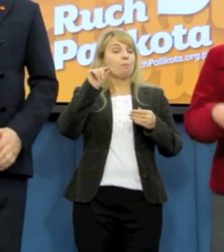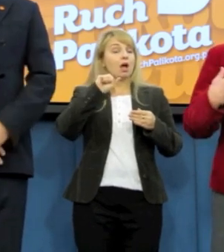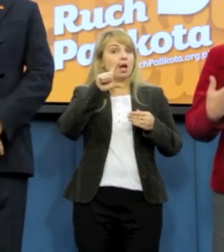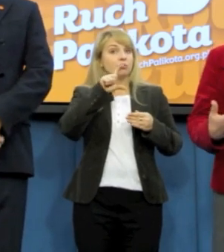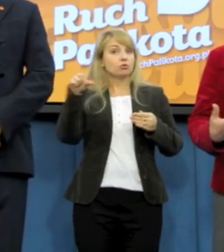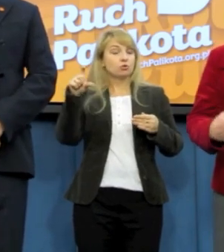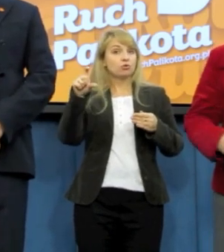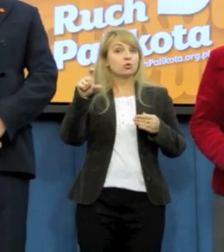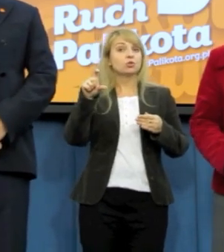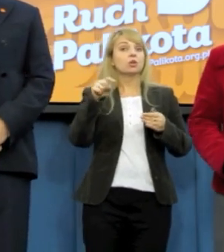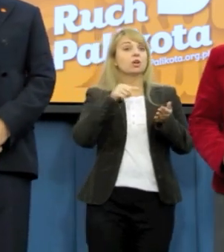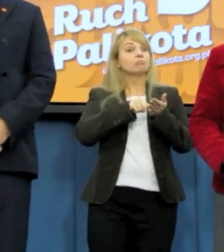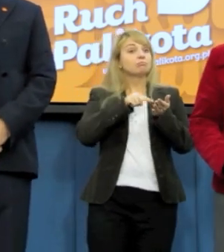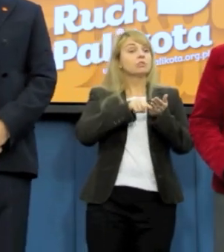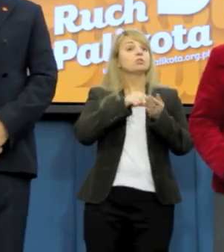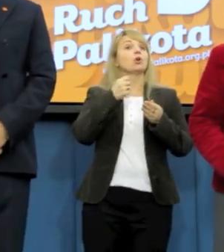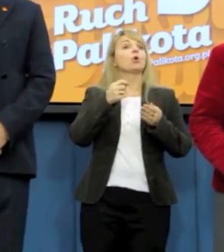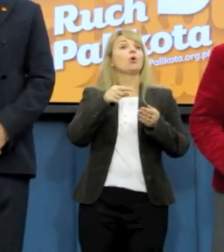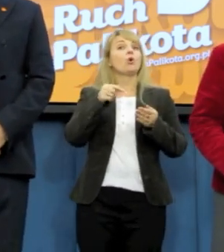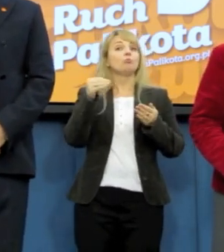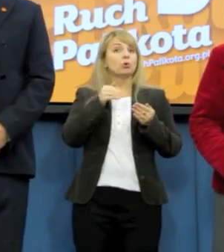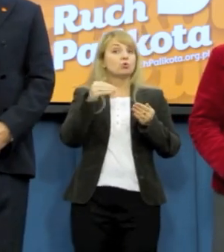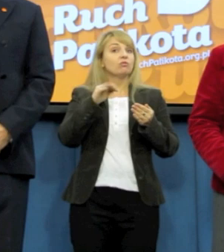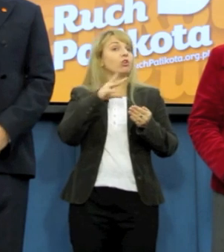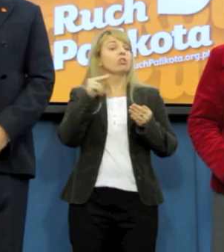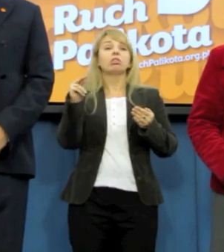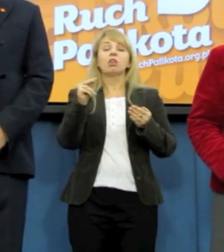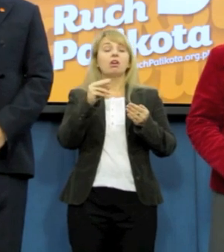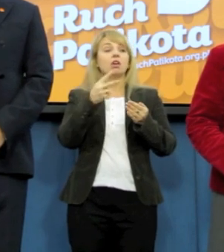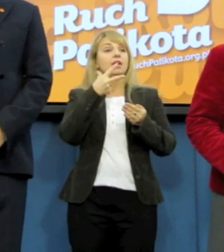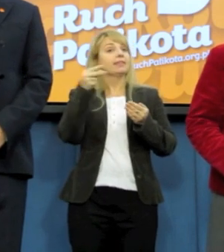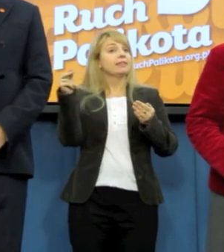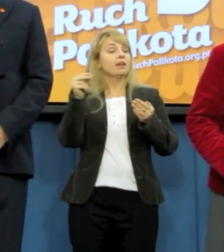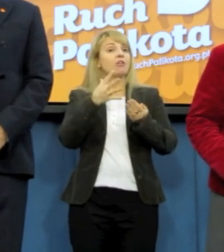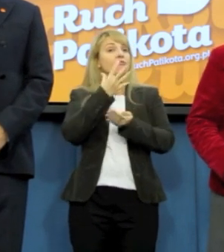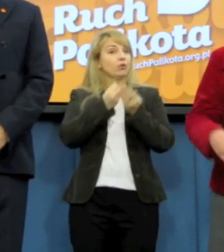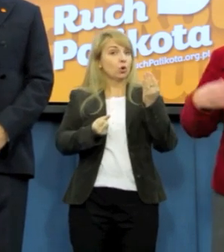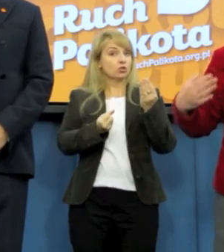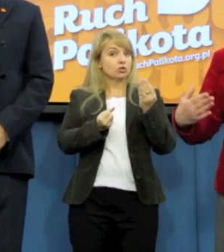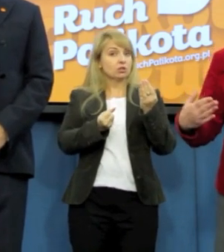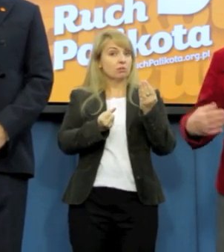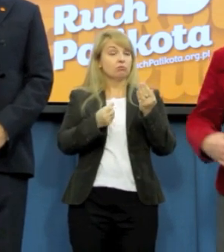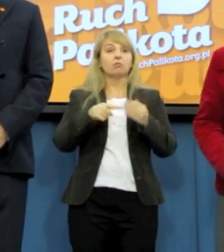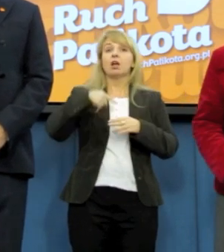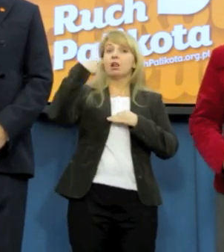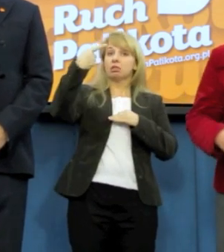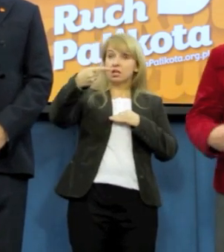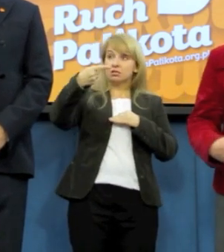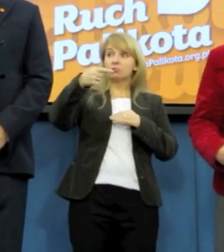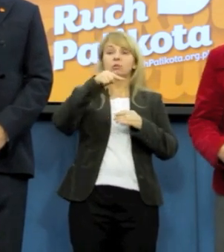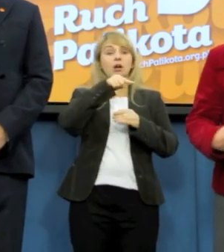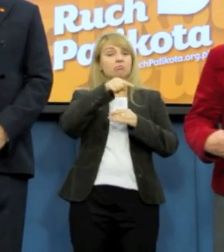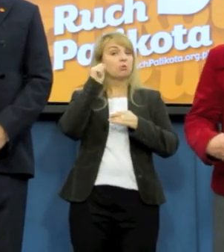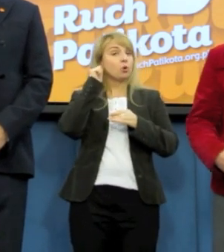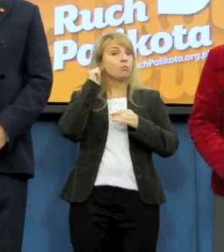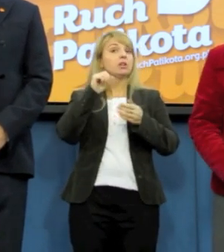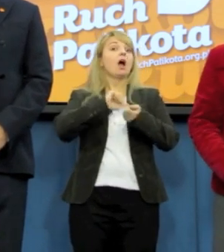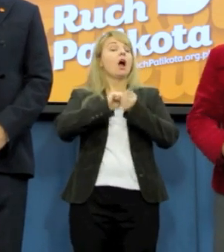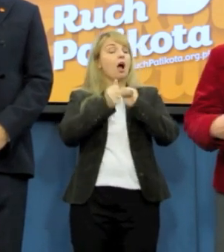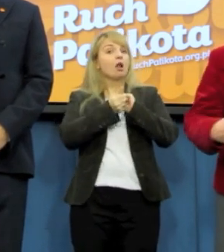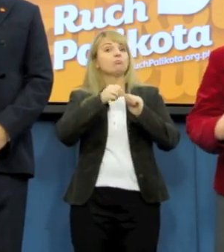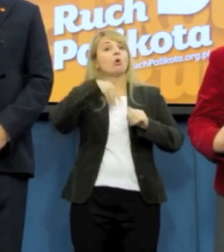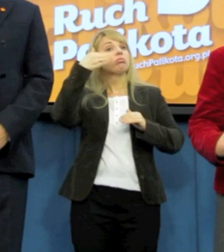uprawnienia nie skorzystała, ale może ona czy następny marszałek. Dlatego też są